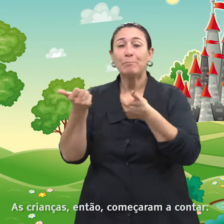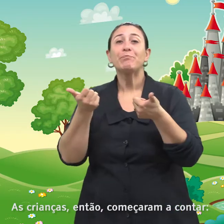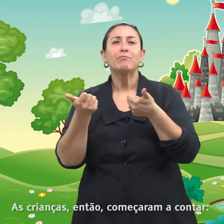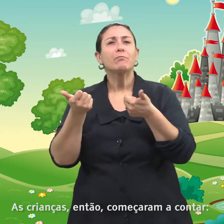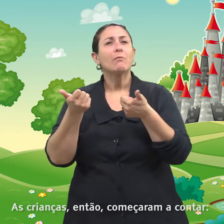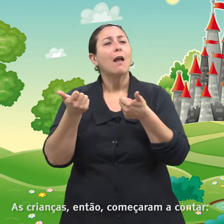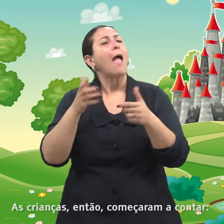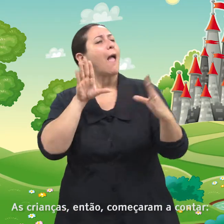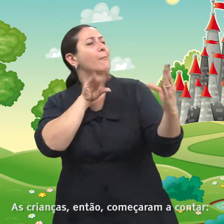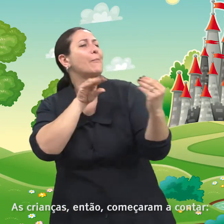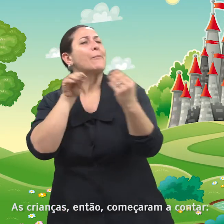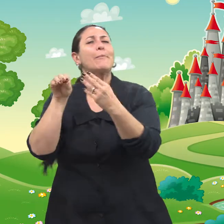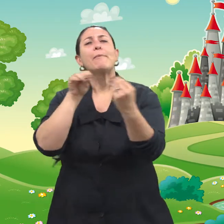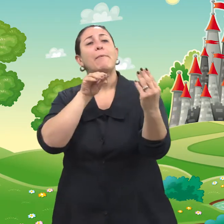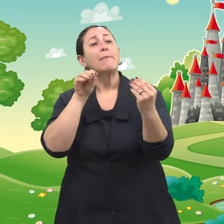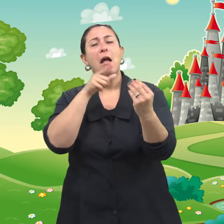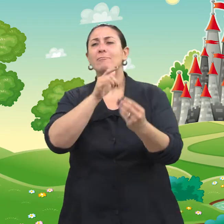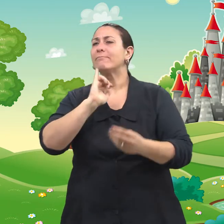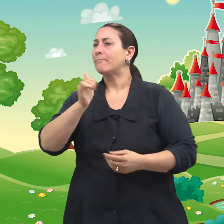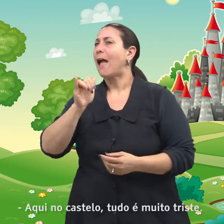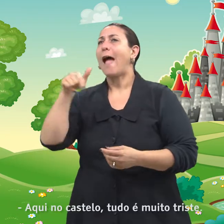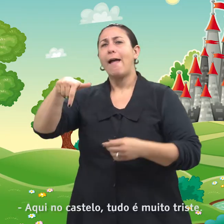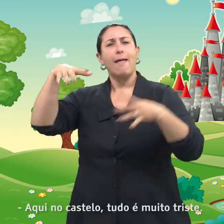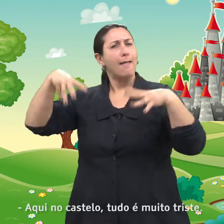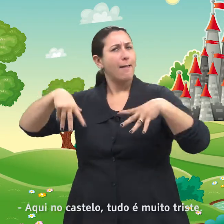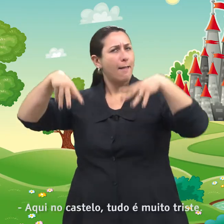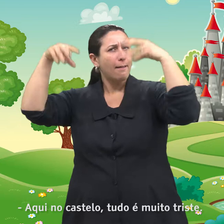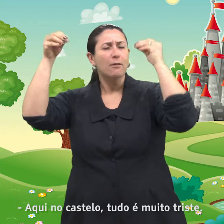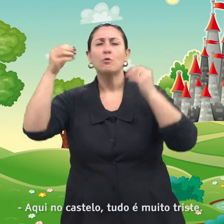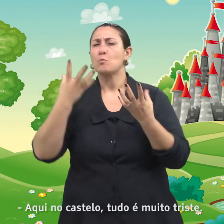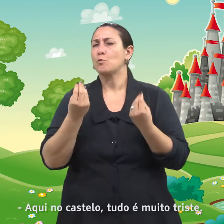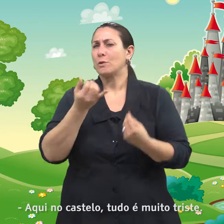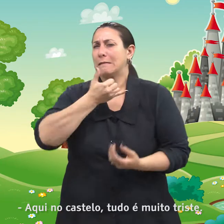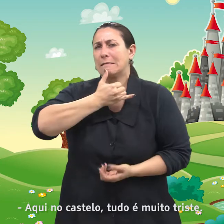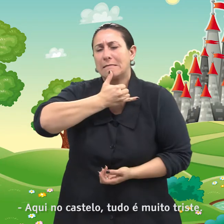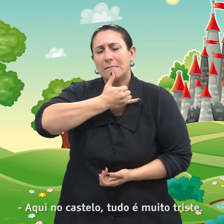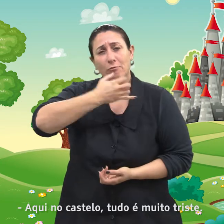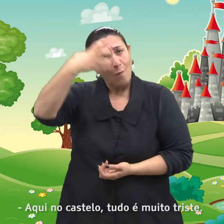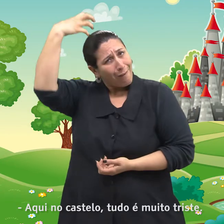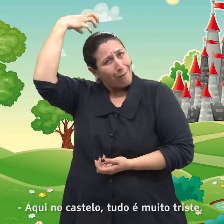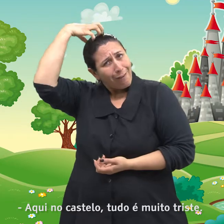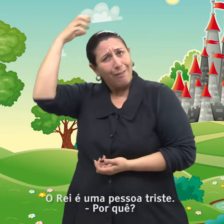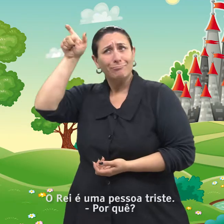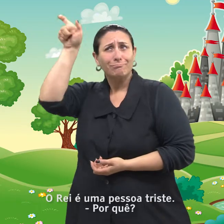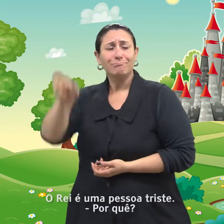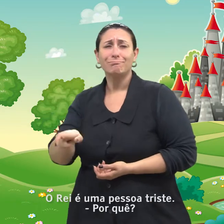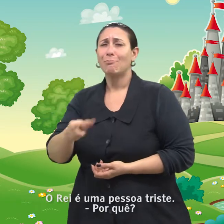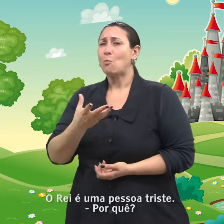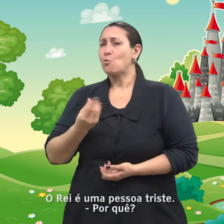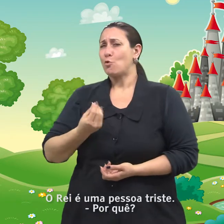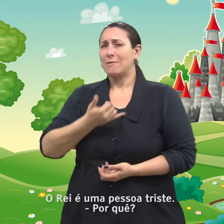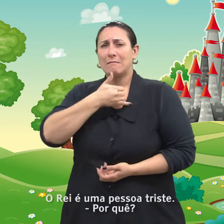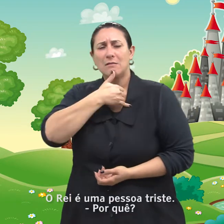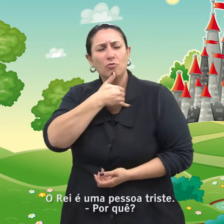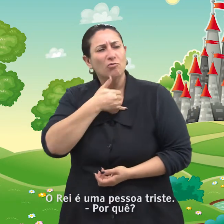começaram a contar. Aqui no castelo tudo é muito triste. O rei é uma pessoa triste.